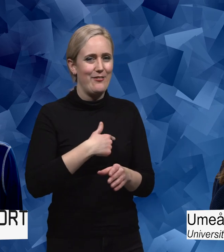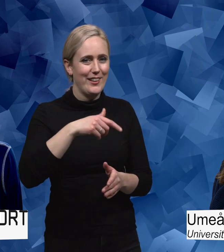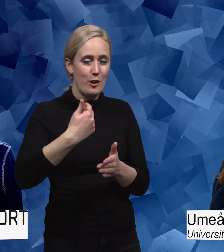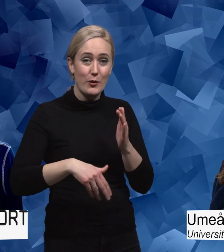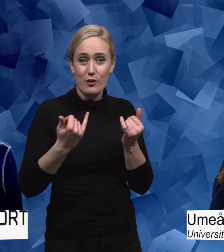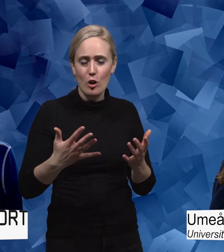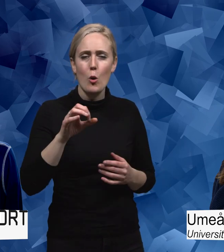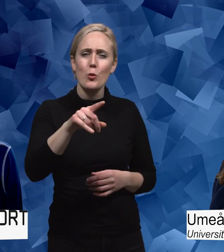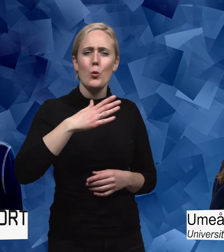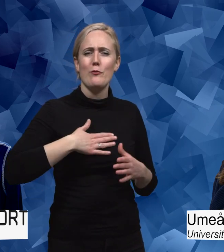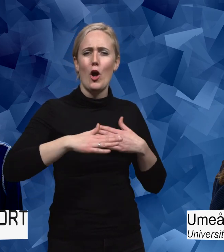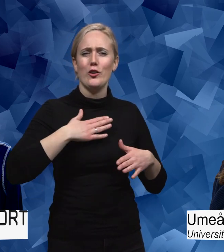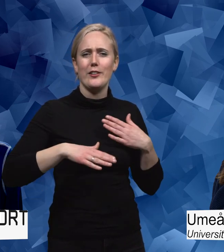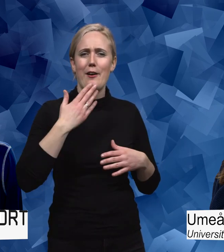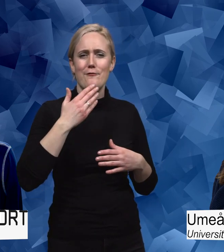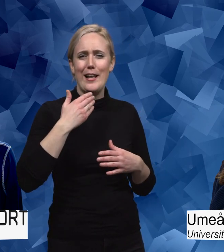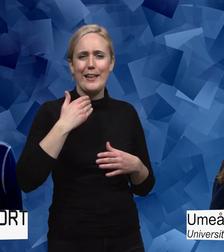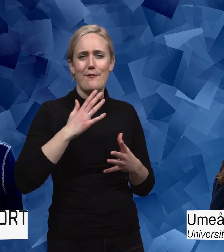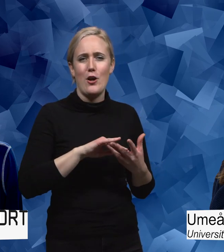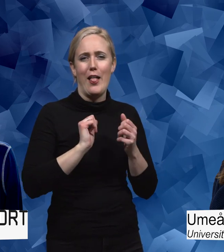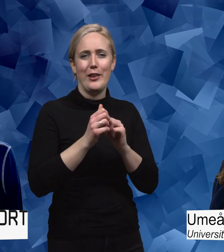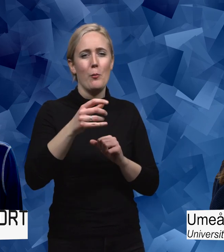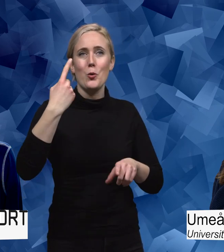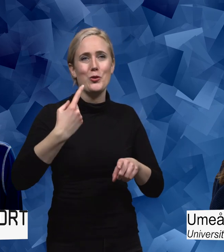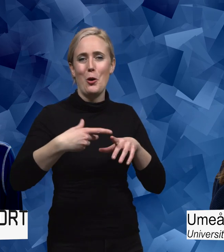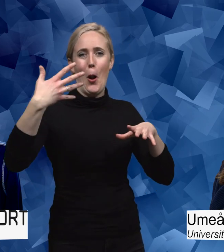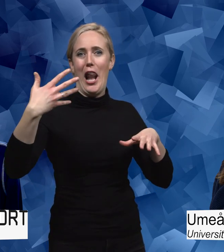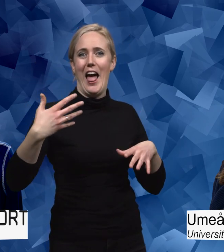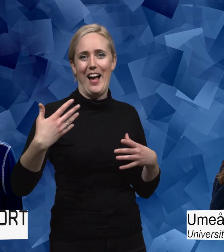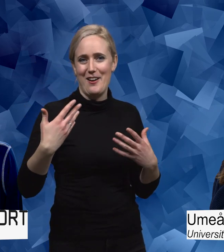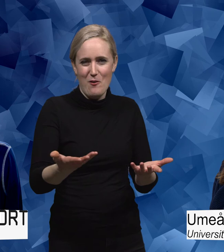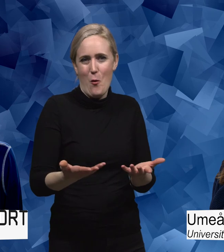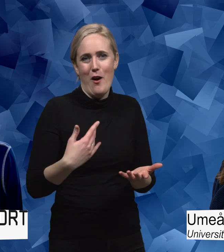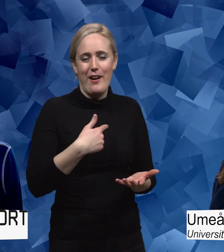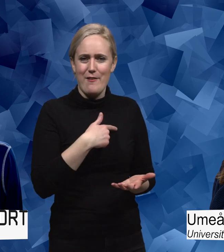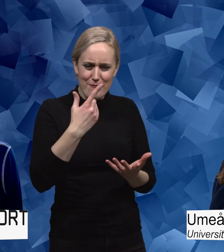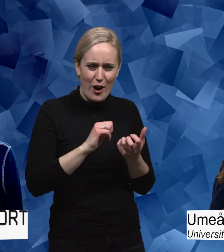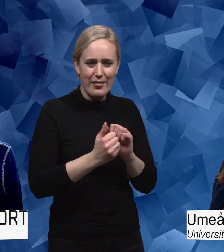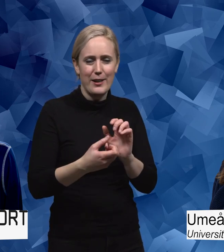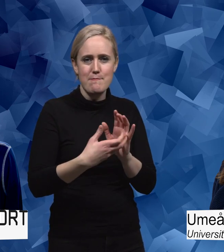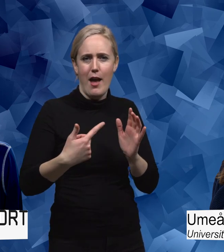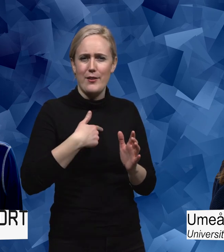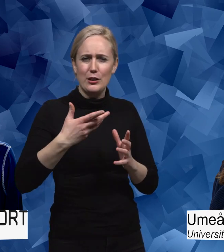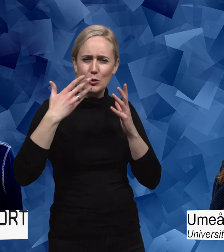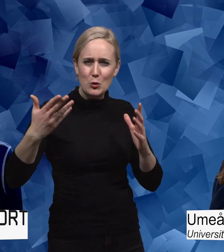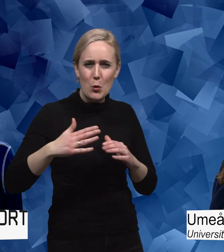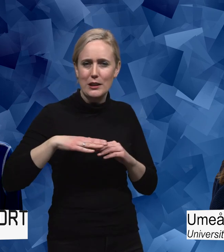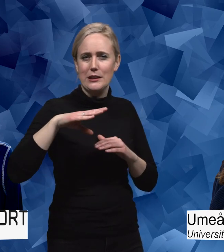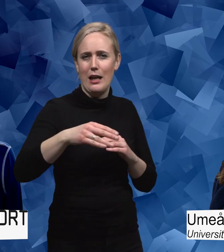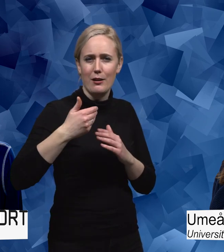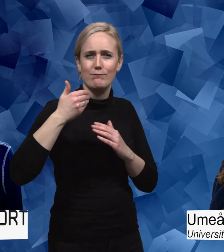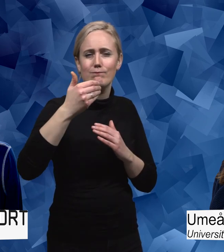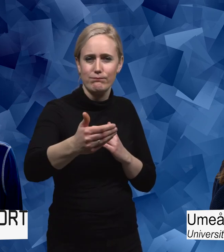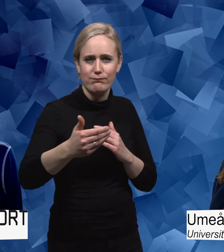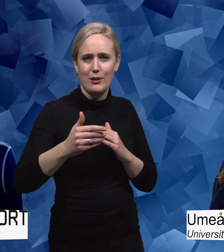Om du fick önska vilken förändring som helst att trolla med Trollspö som gjorde att vi tog ett stort kliv framåt inom parasporten.